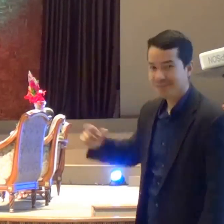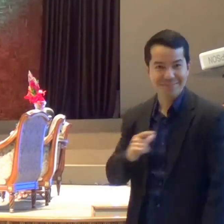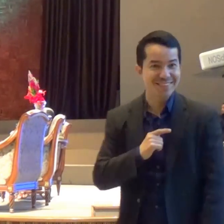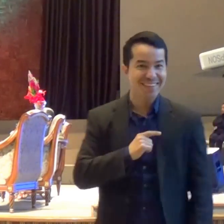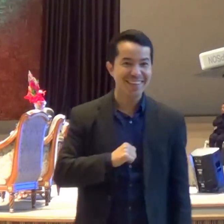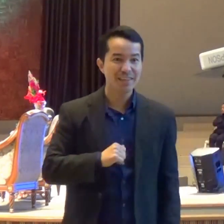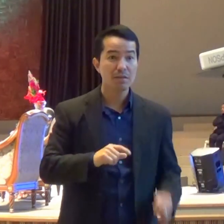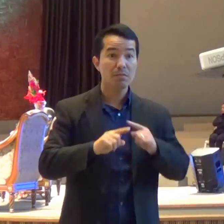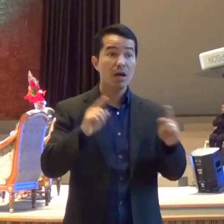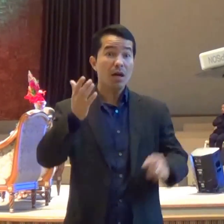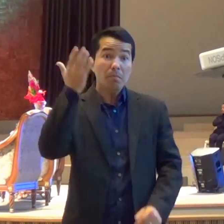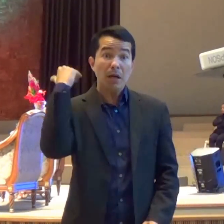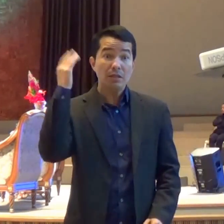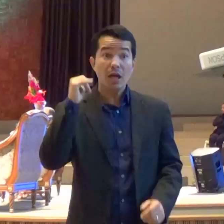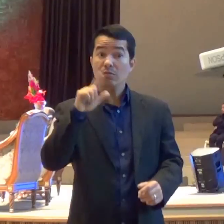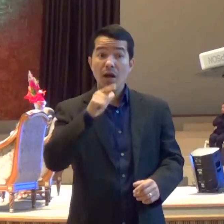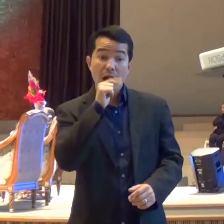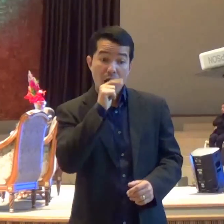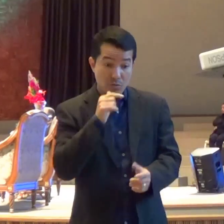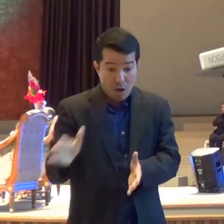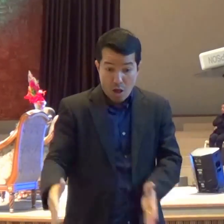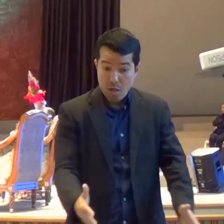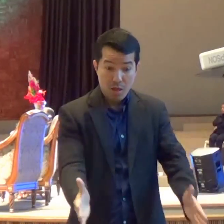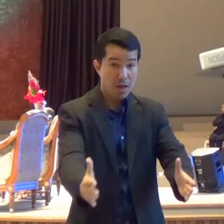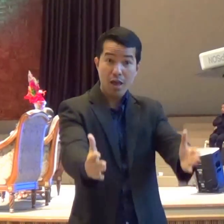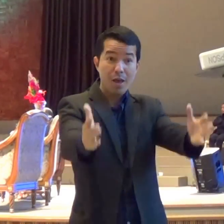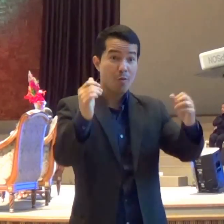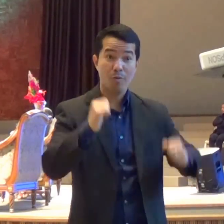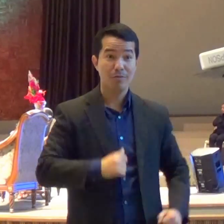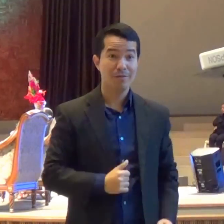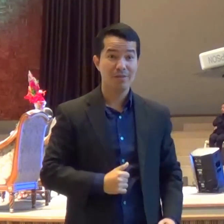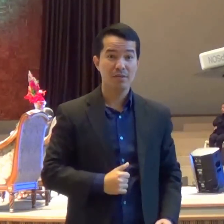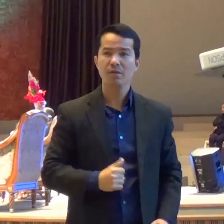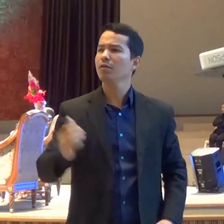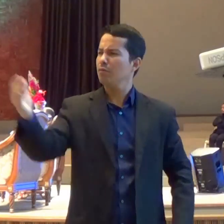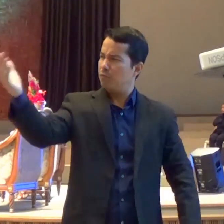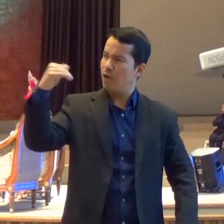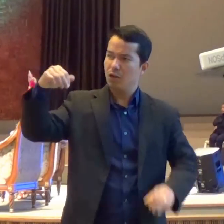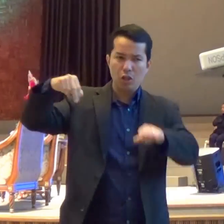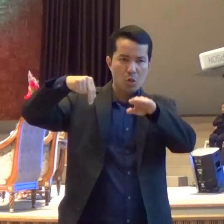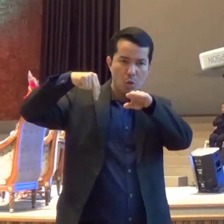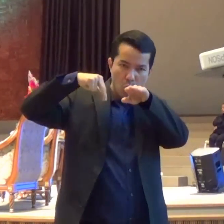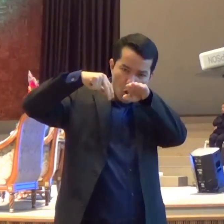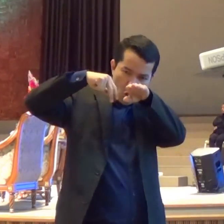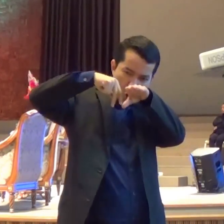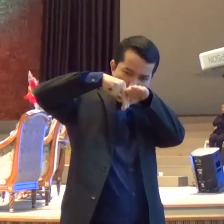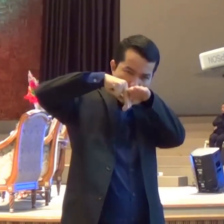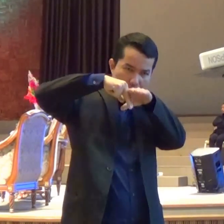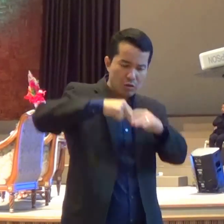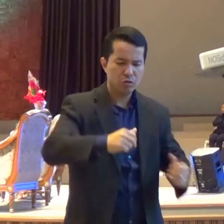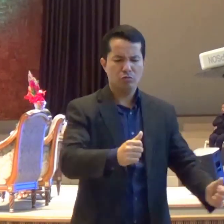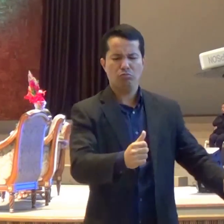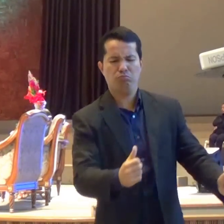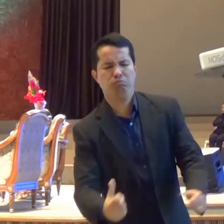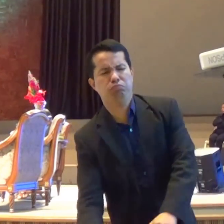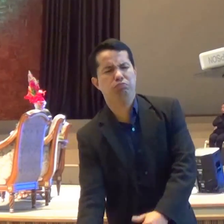E todo mundo Lavava roupa Naquele rio Tomava banho Naquele rio E de repente Chegava o povo Para batizar Naquele rio